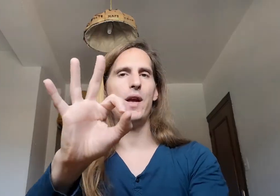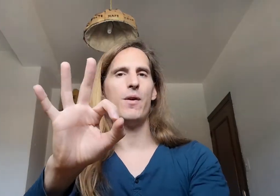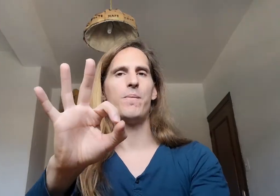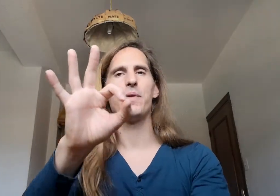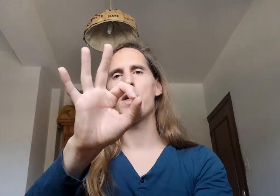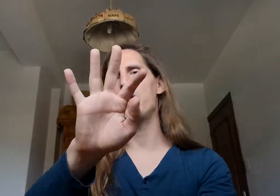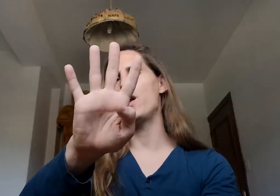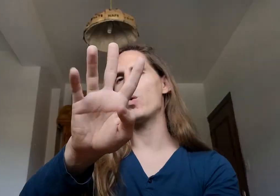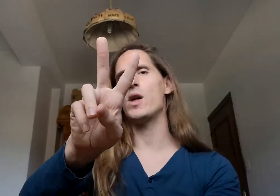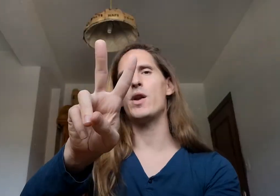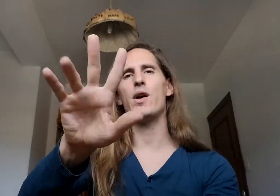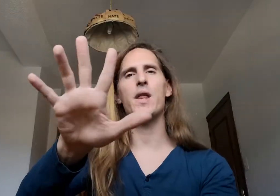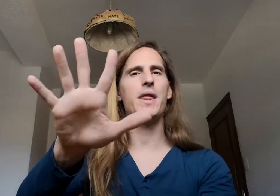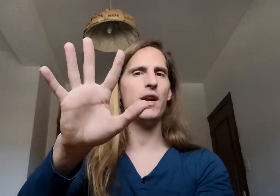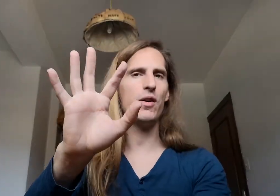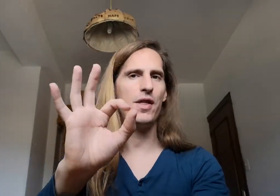04250